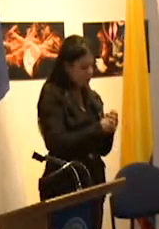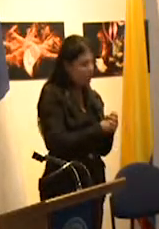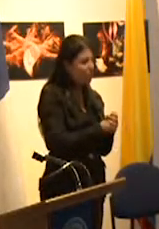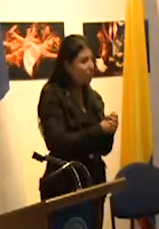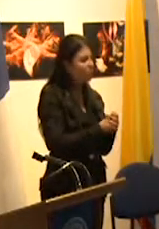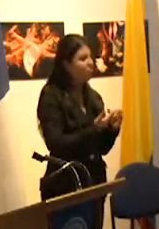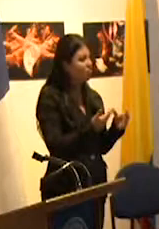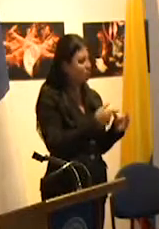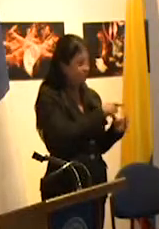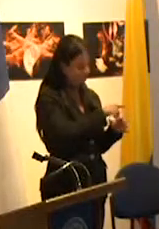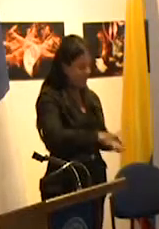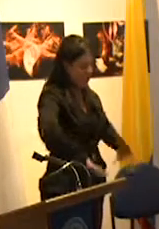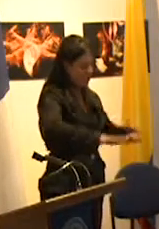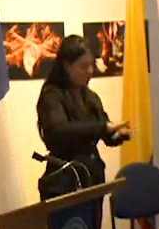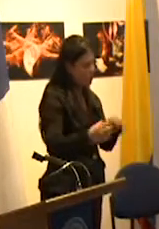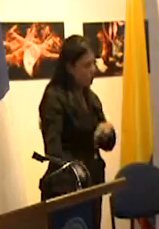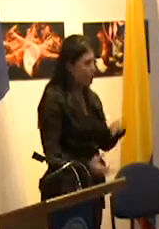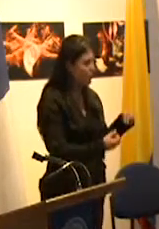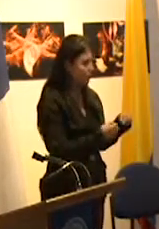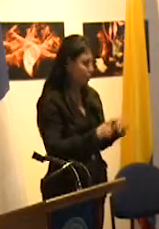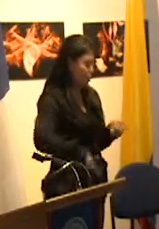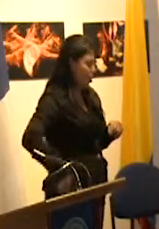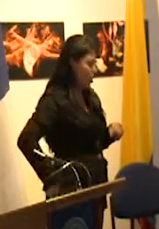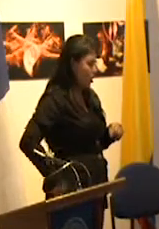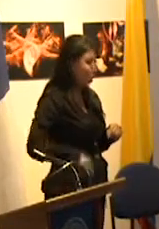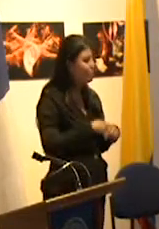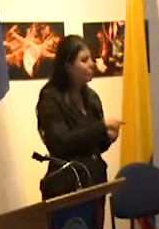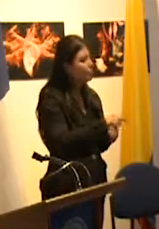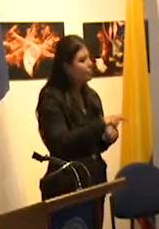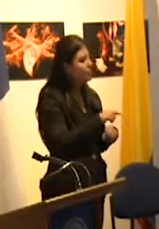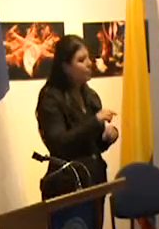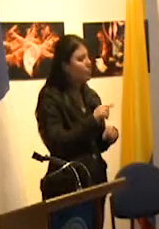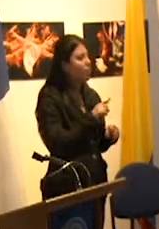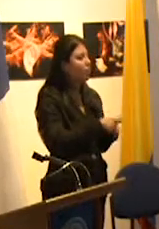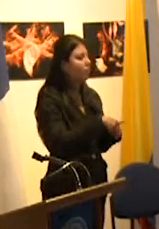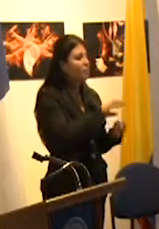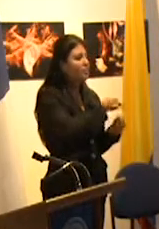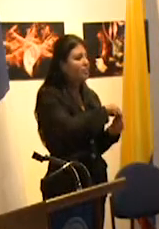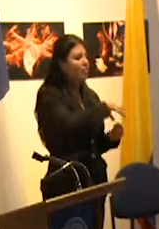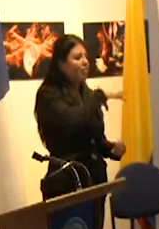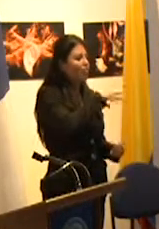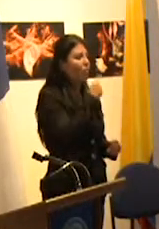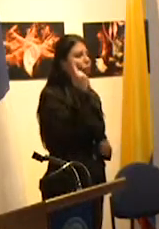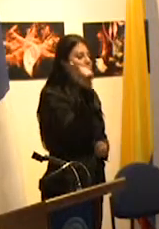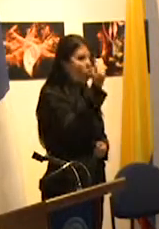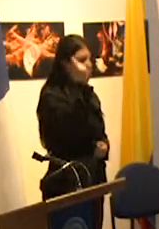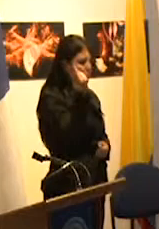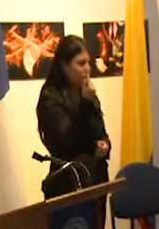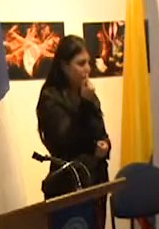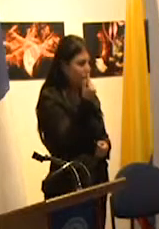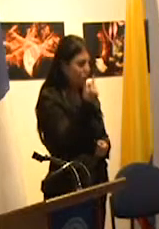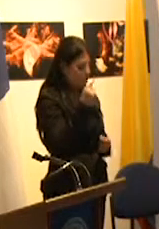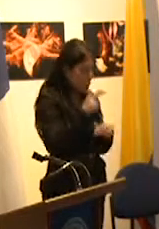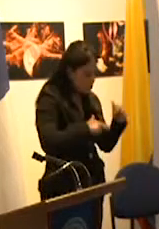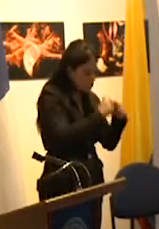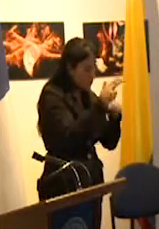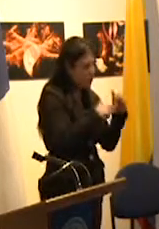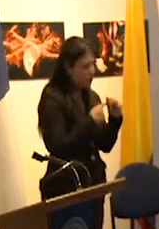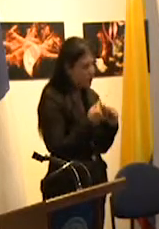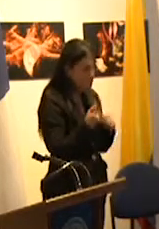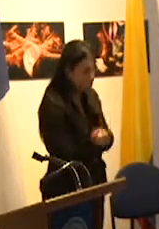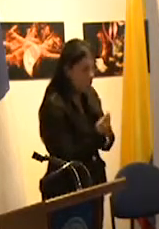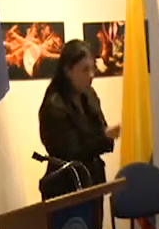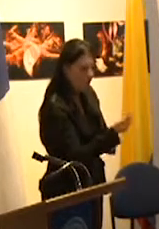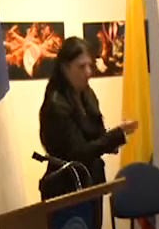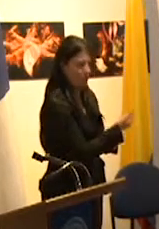genere en el ámbito escolar un sentido de lo común y una construcción de singularidades